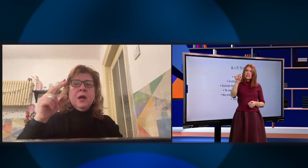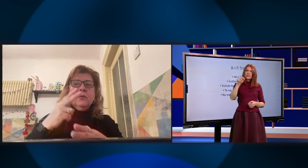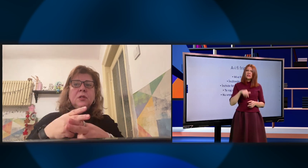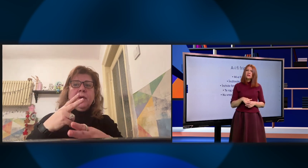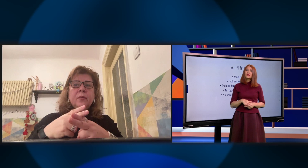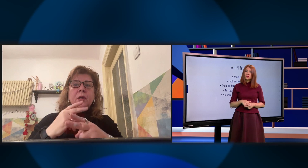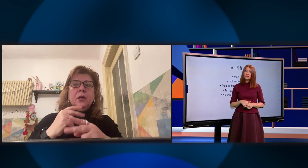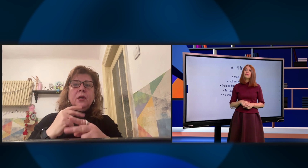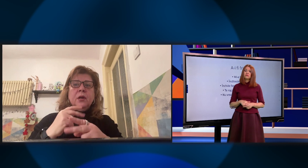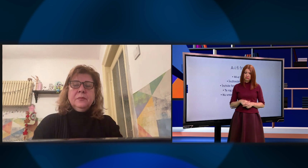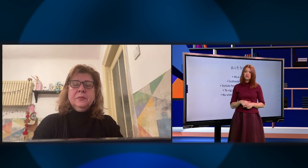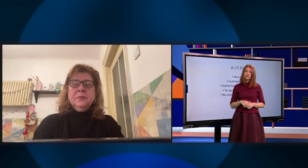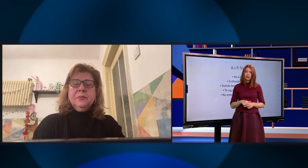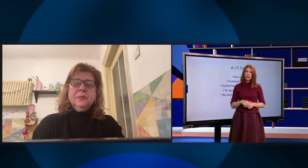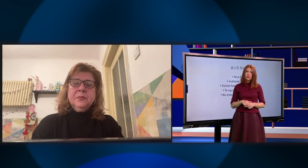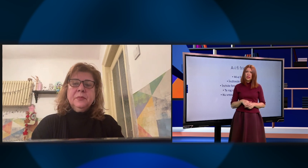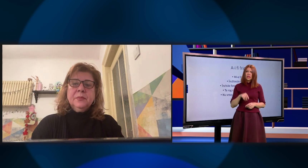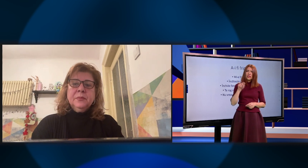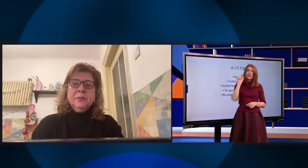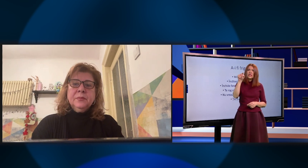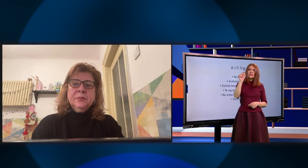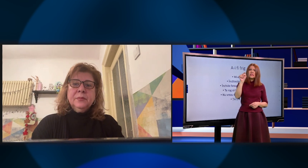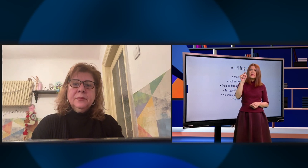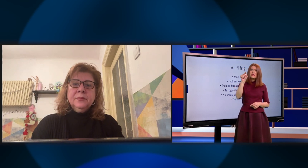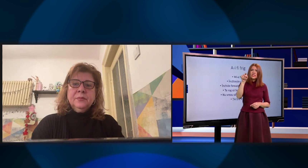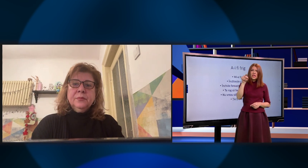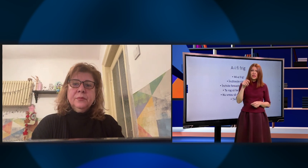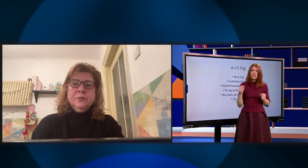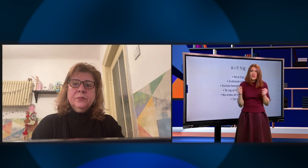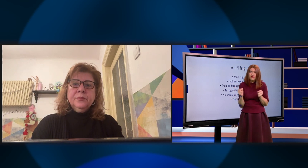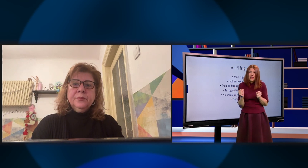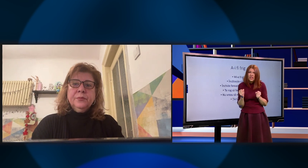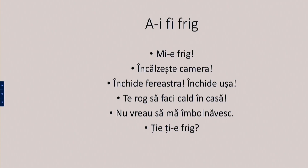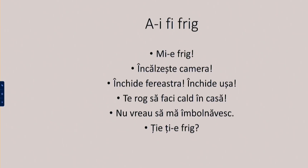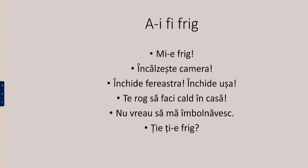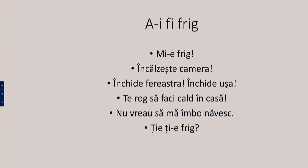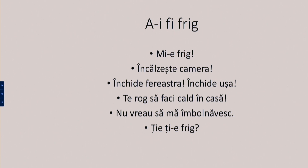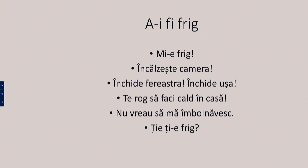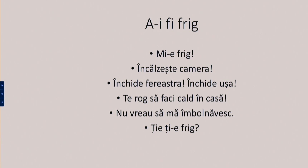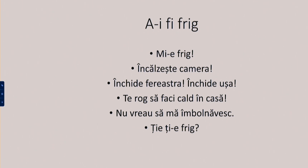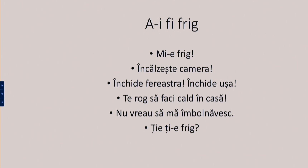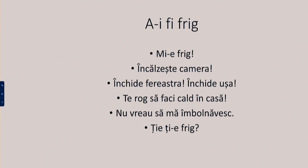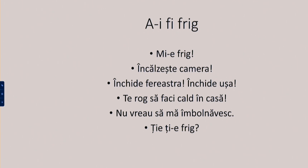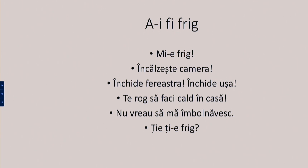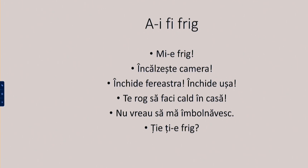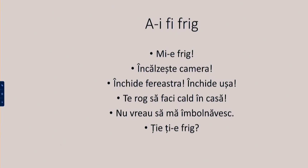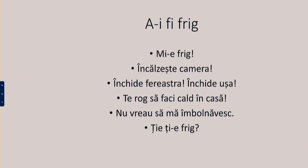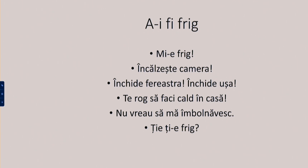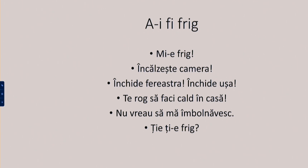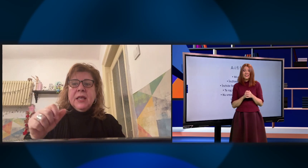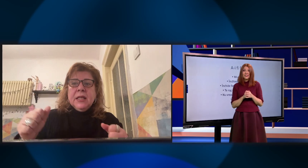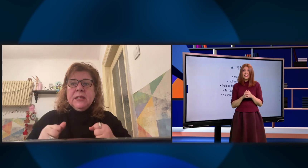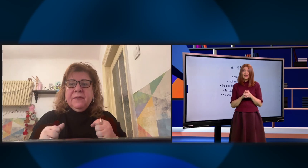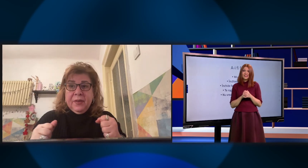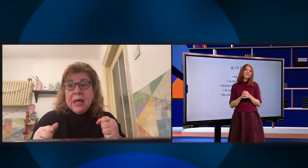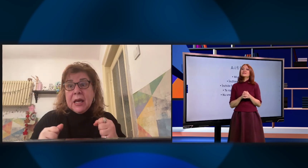Nu vreau să mă îmbolnăvesc. Foarte bine. Ție, ți-e frig? Repeți? Nu.